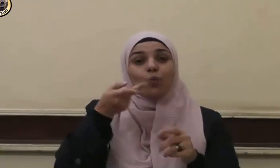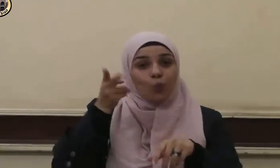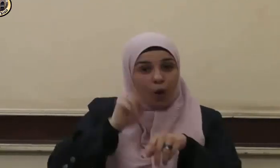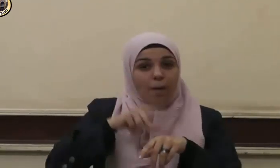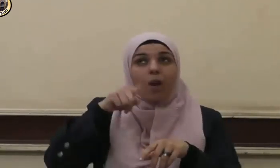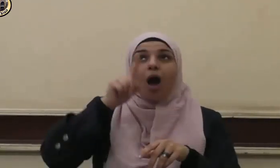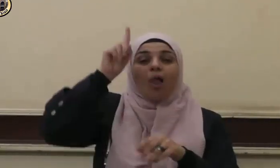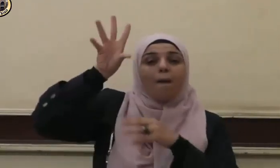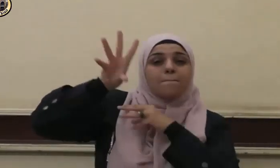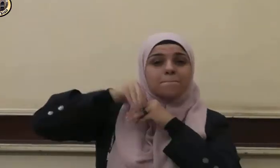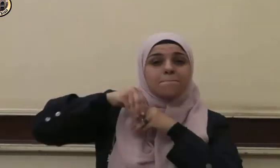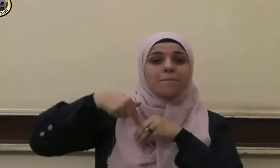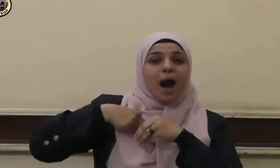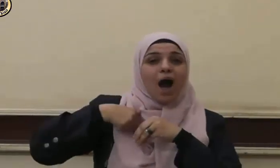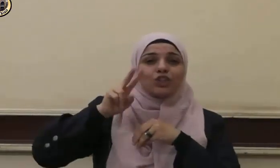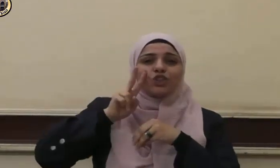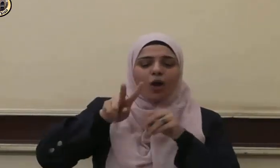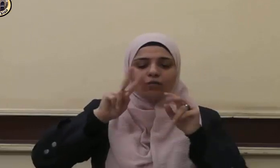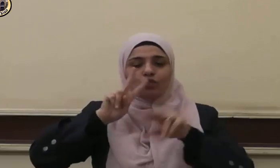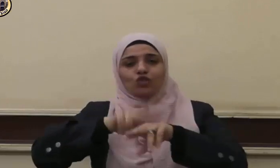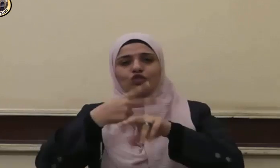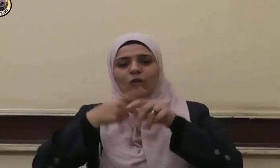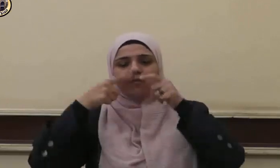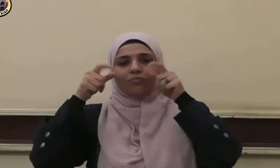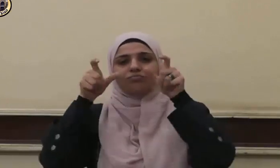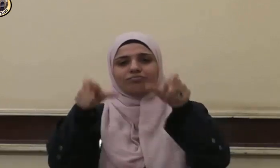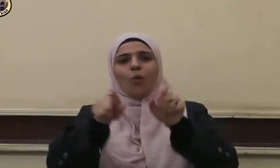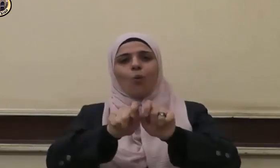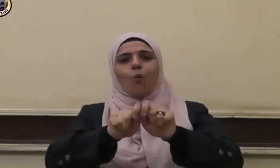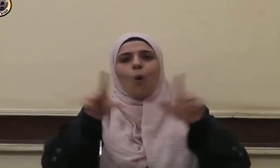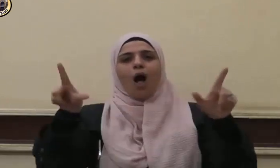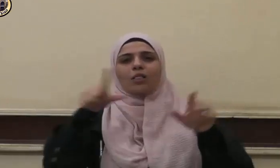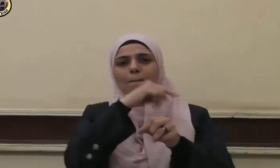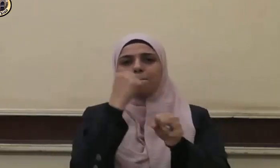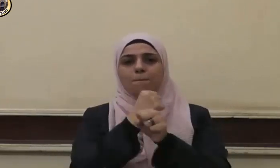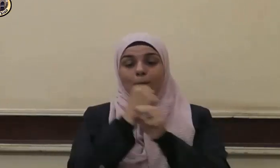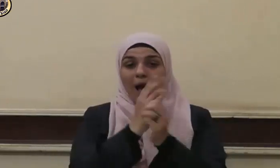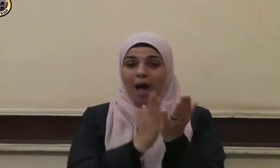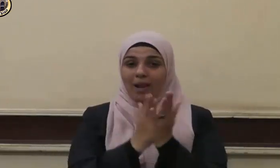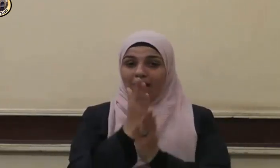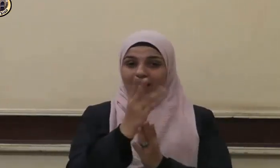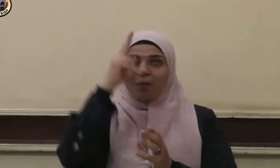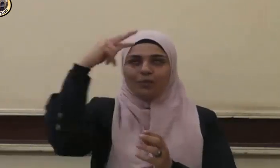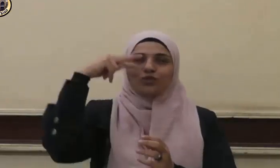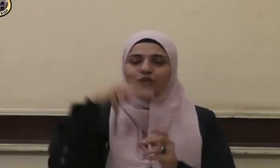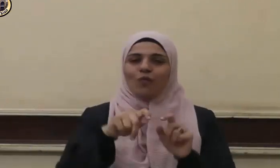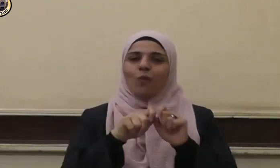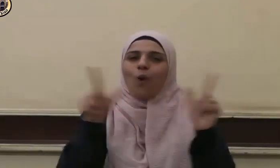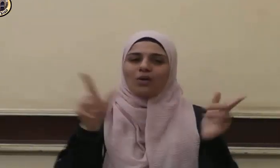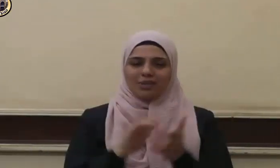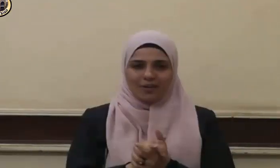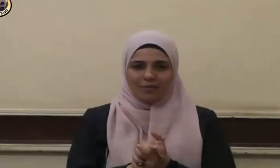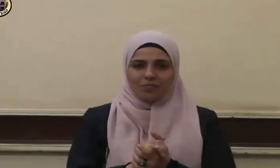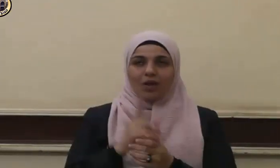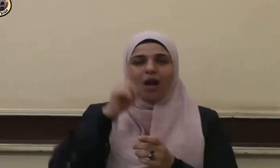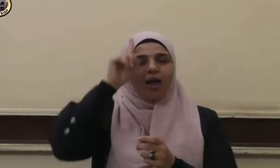معك من الله ظهير عليهم ما دمت على ذلك لقد نهى